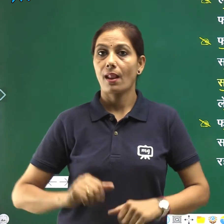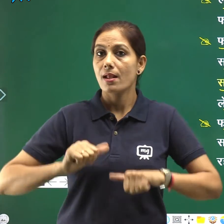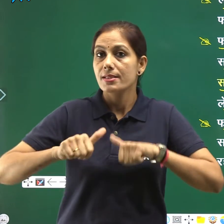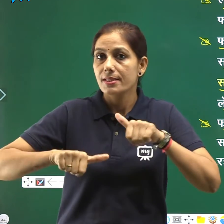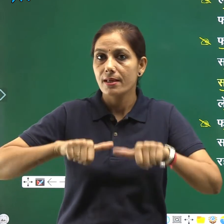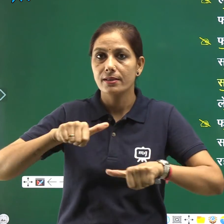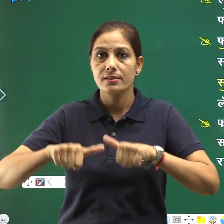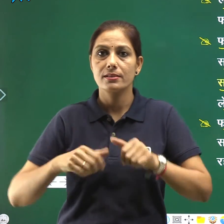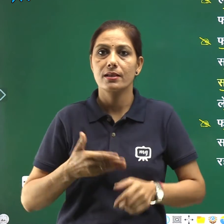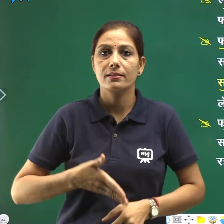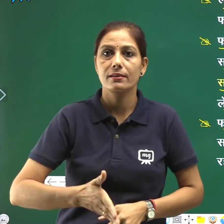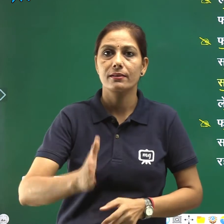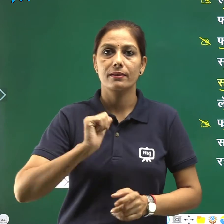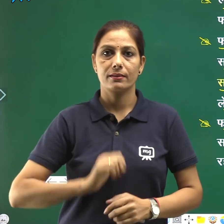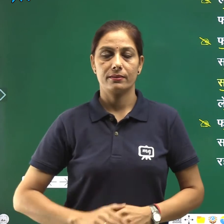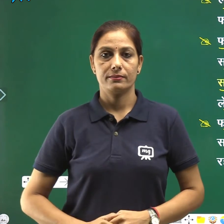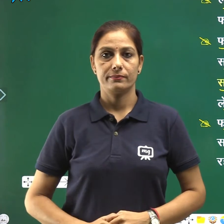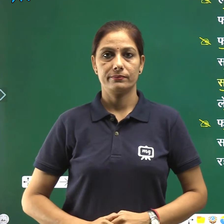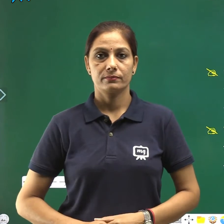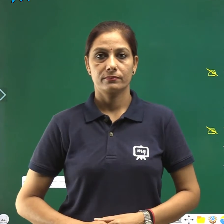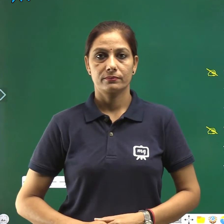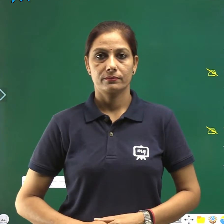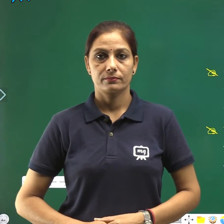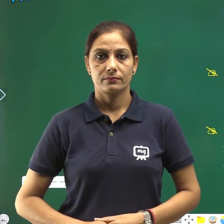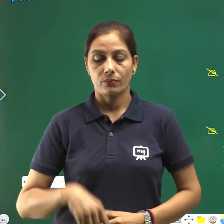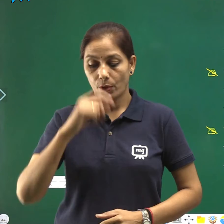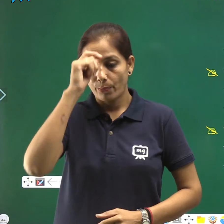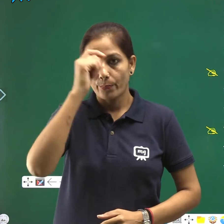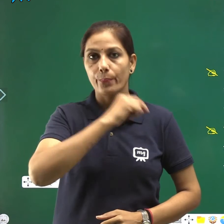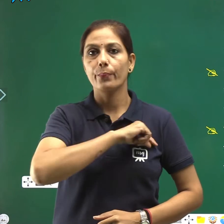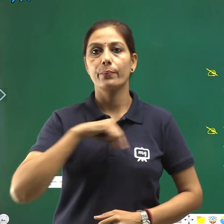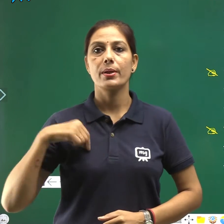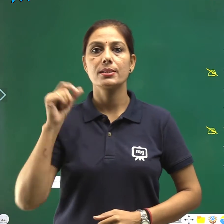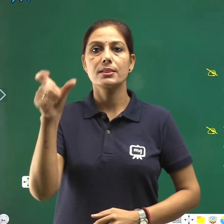चलाते रहते थे फादर